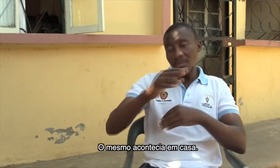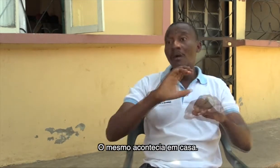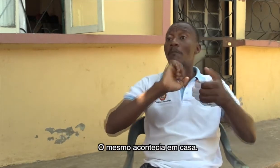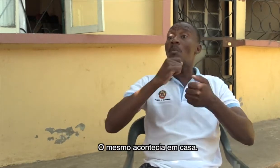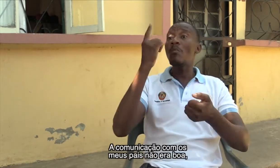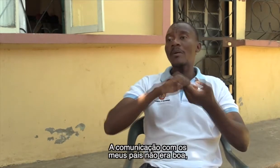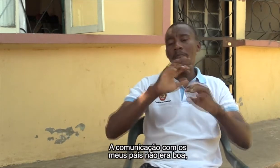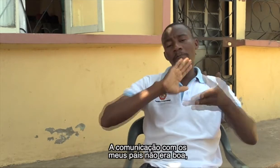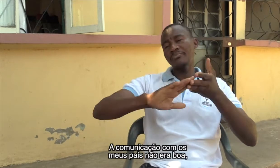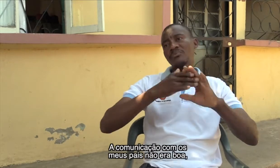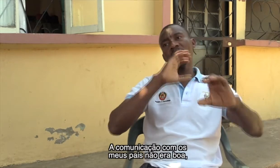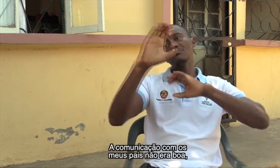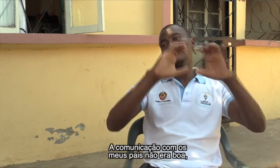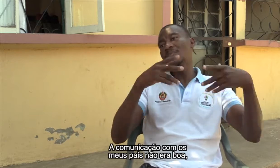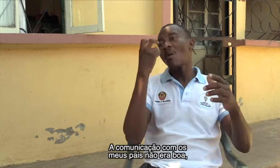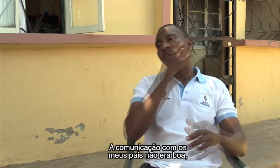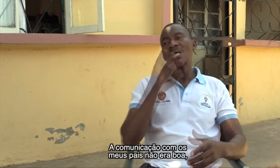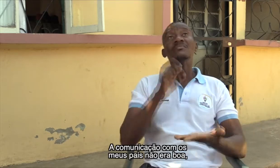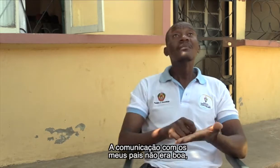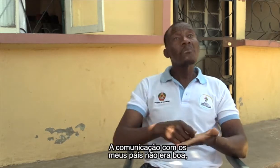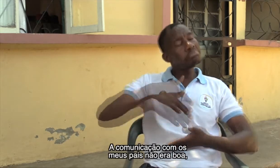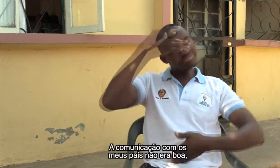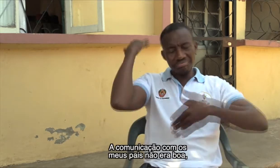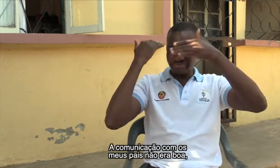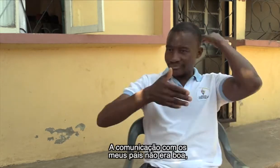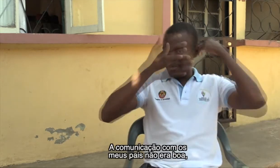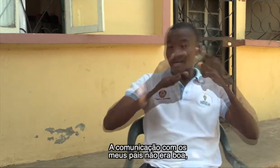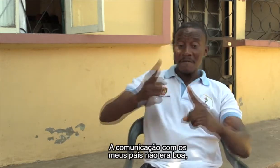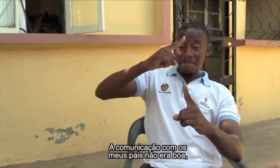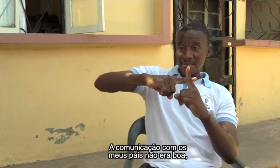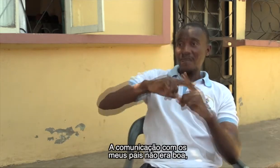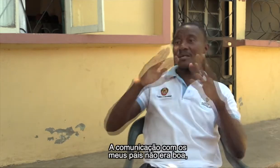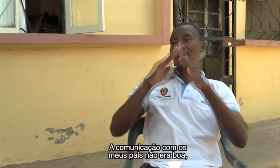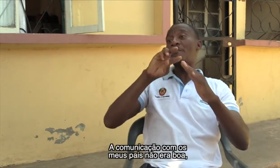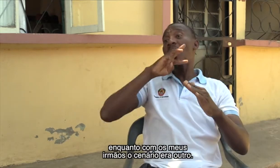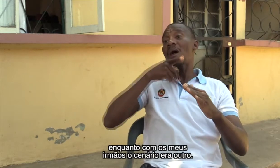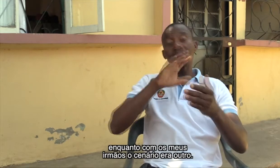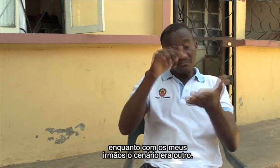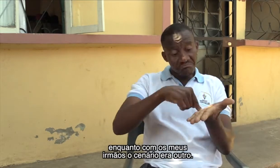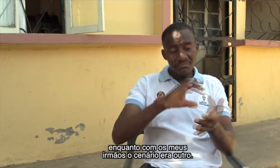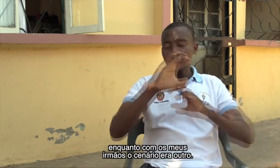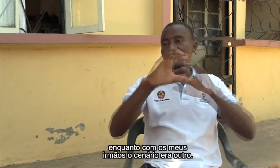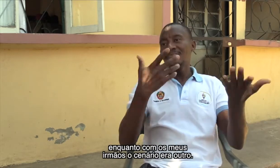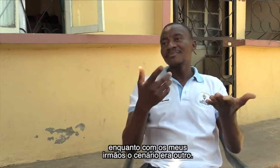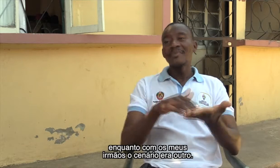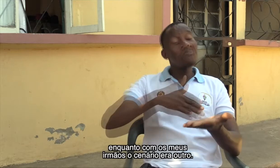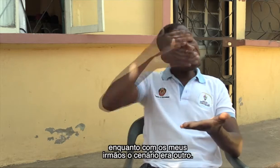casa. A comunicação com os meus pais era deficitária. Enquanto com os meus